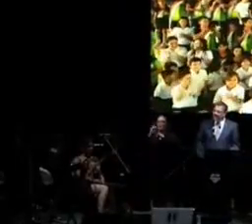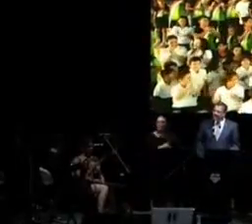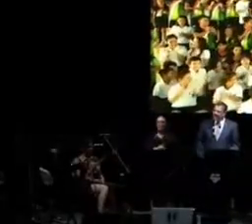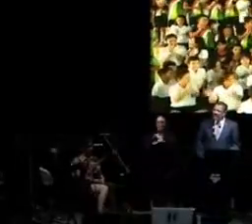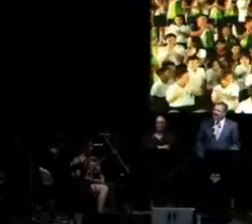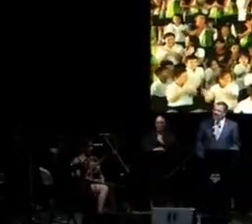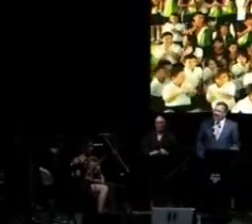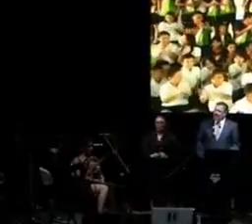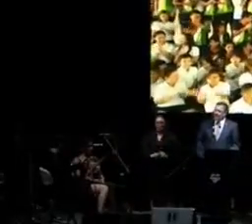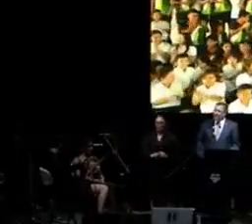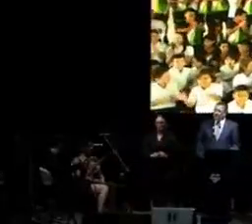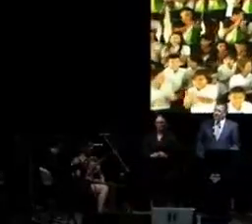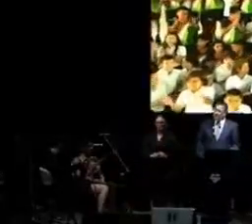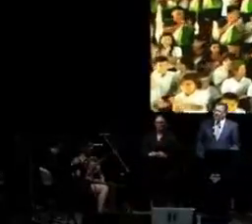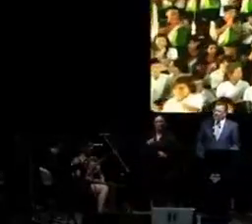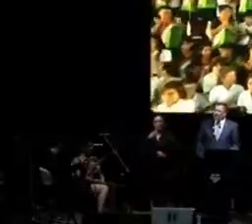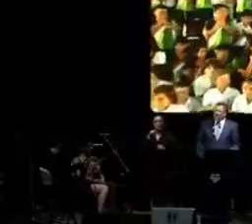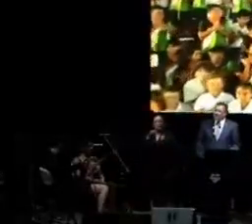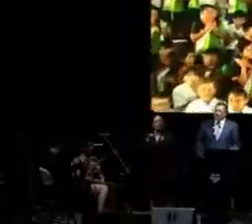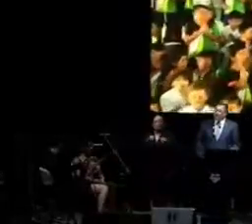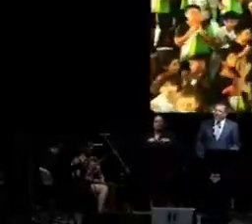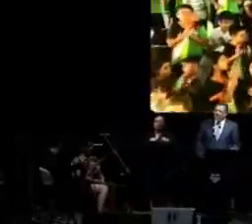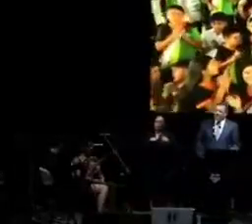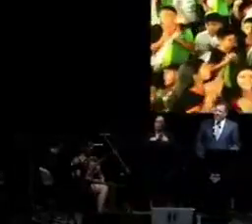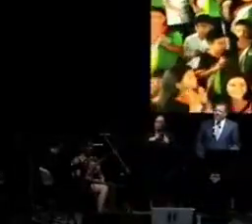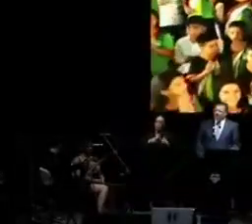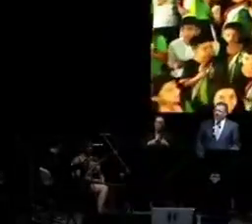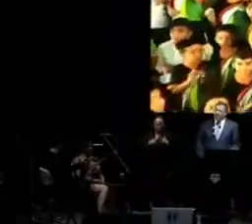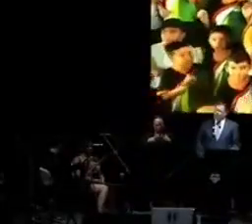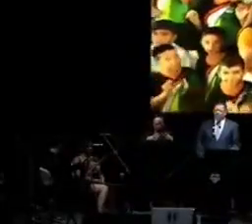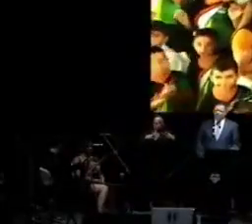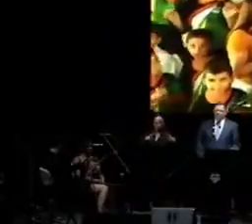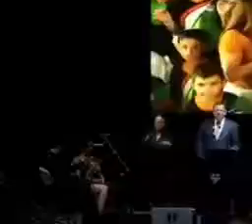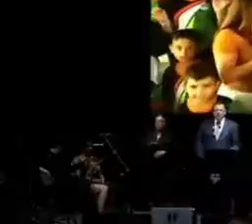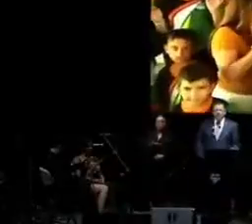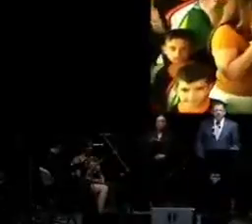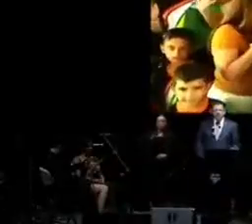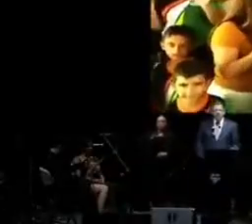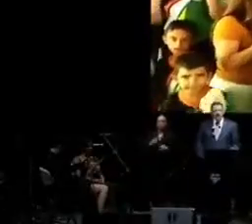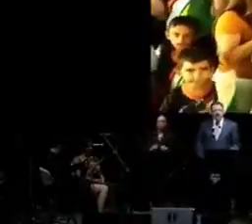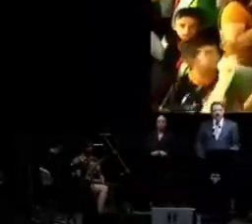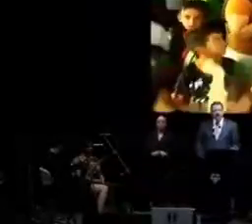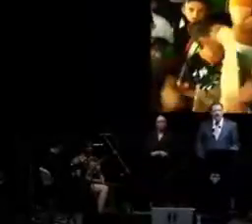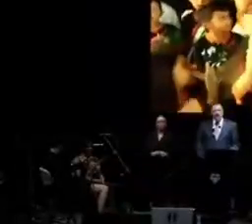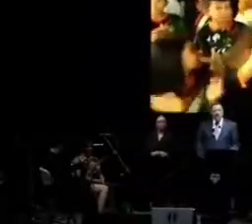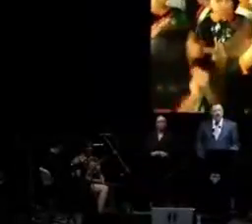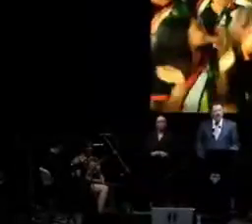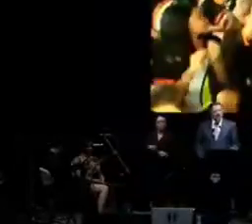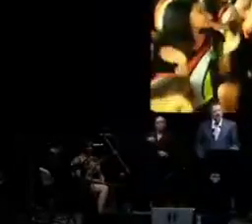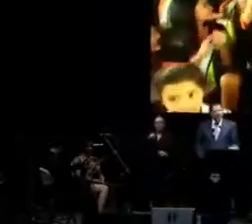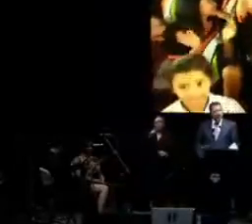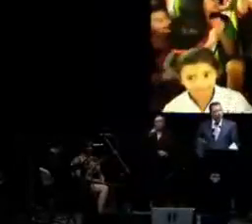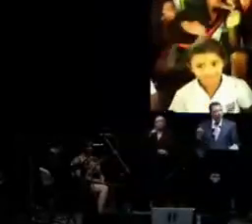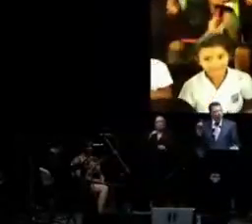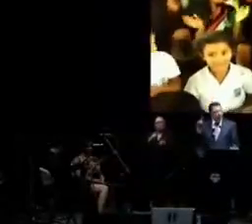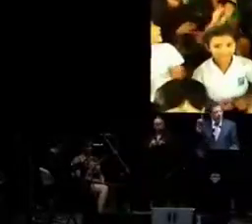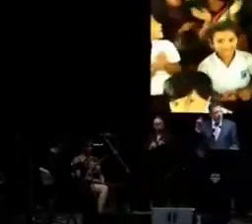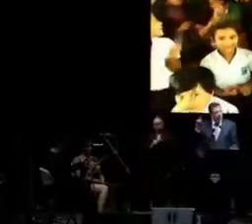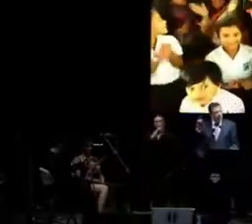y digo esto con un corazón hinchido de orgullo, sostienen un país